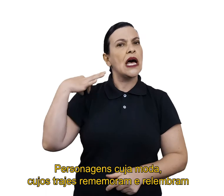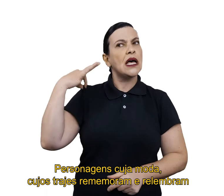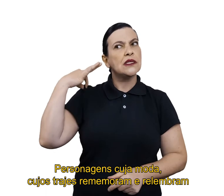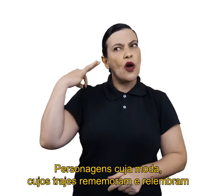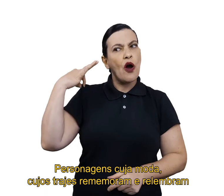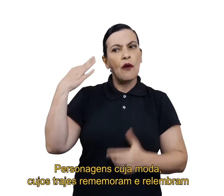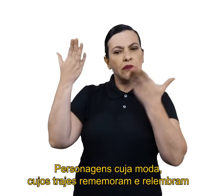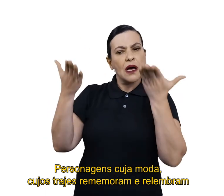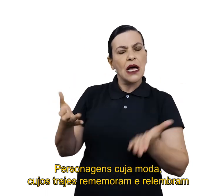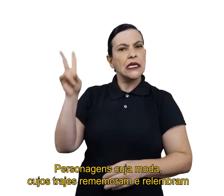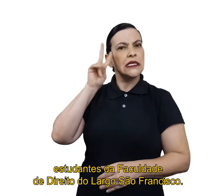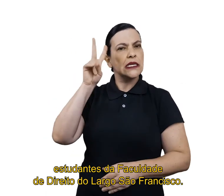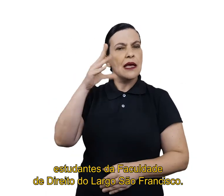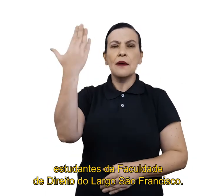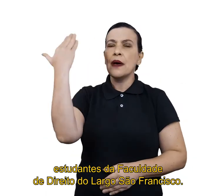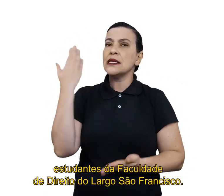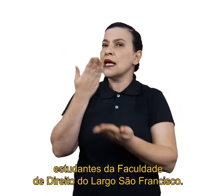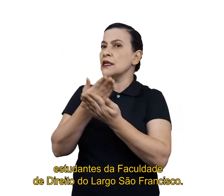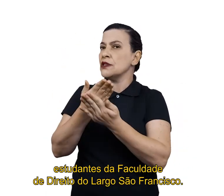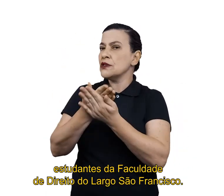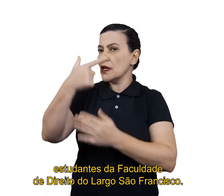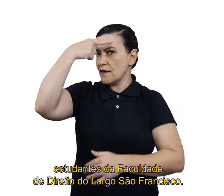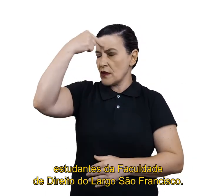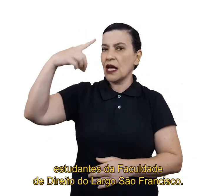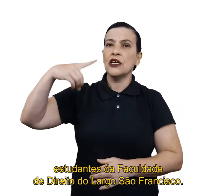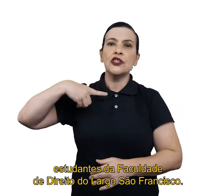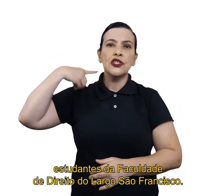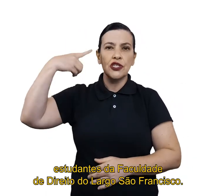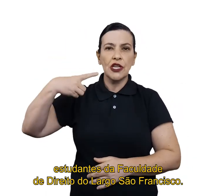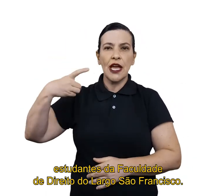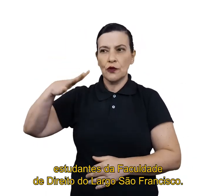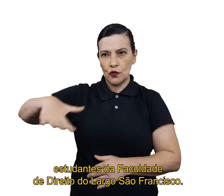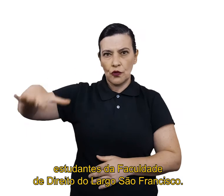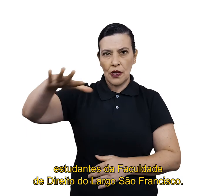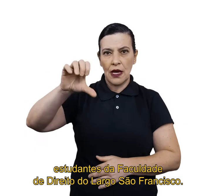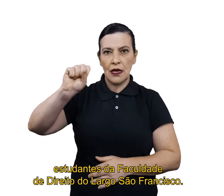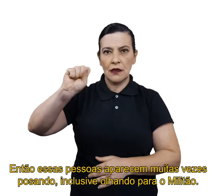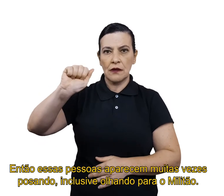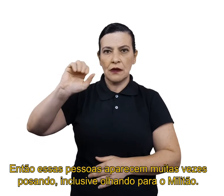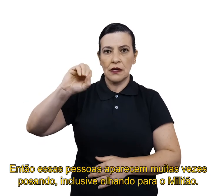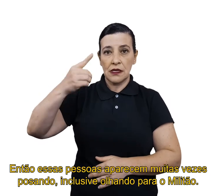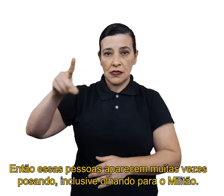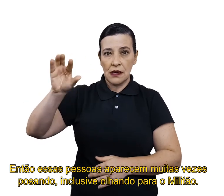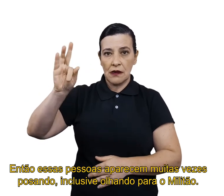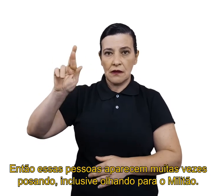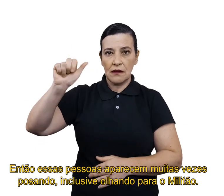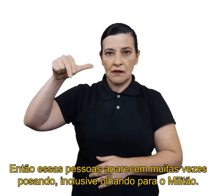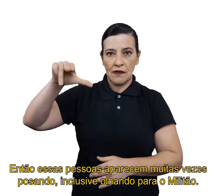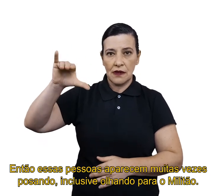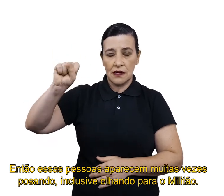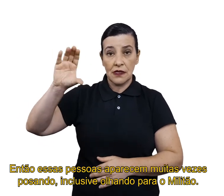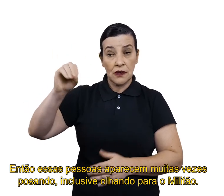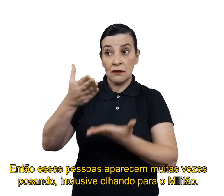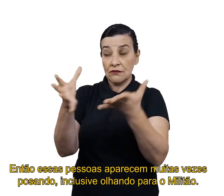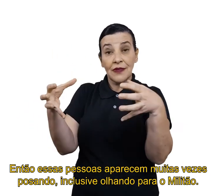rememoram e relembram estudantes da Faculdade de Direito do Largo São Francisco. Então, essas pessoas aparecem, muitas